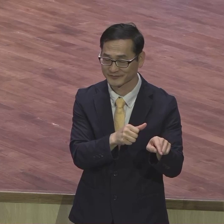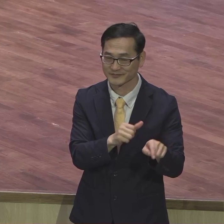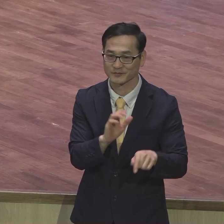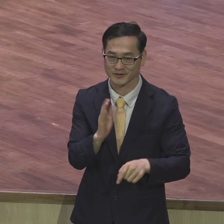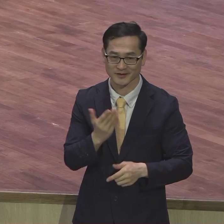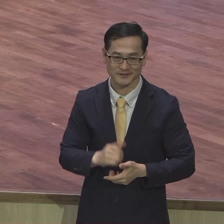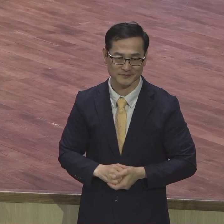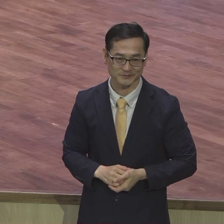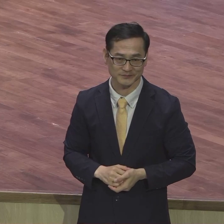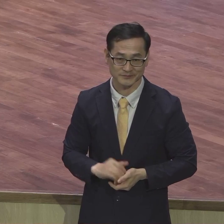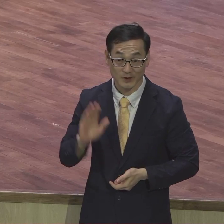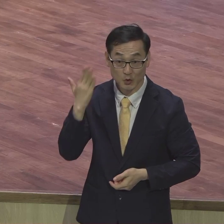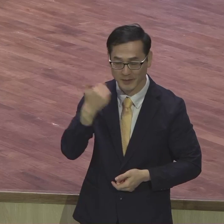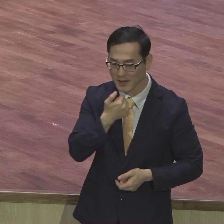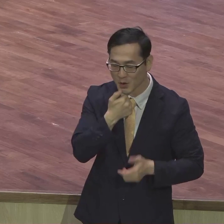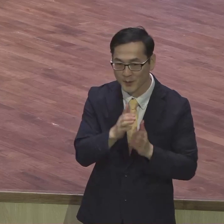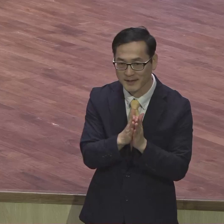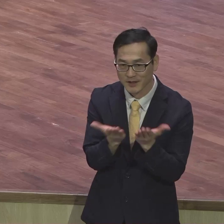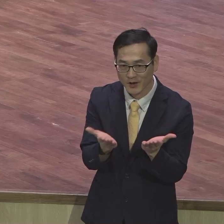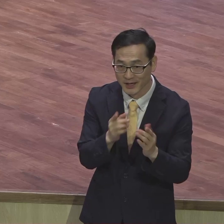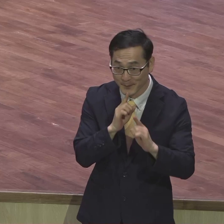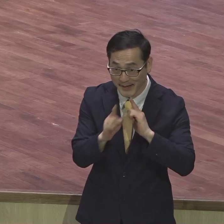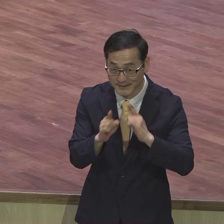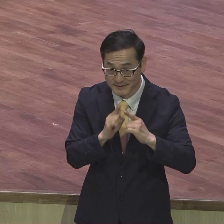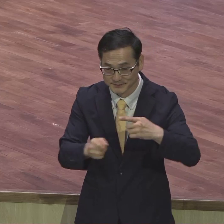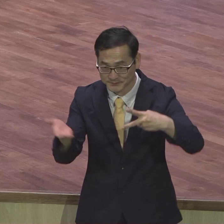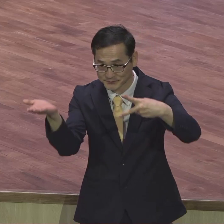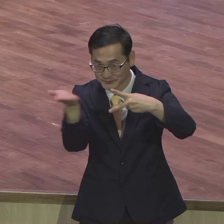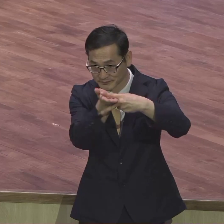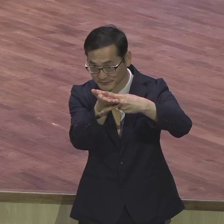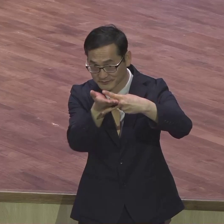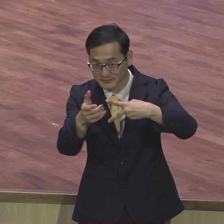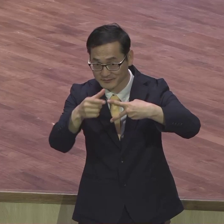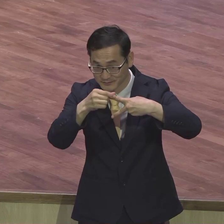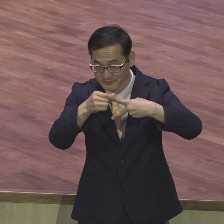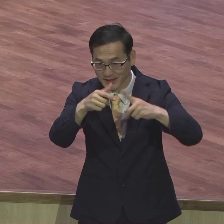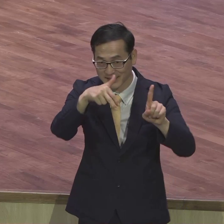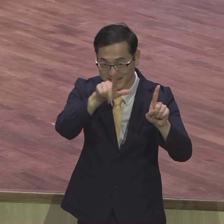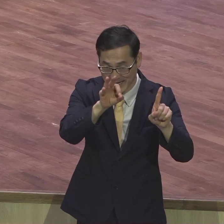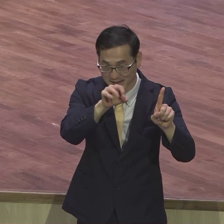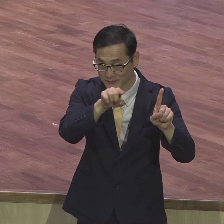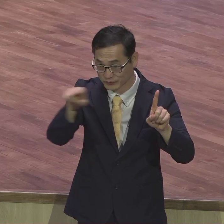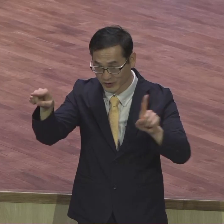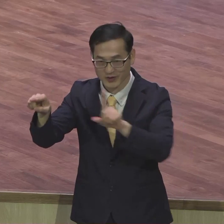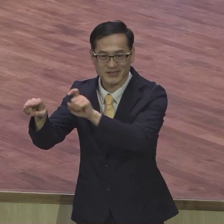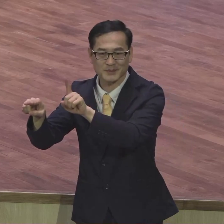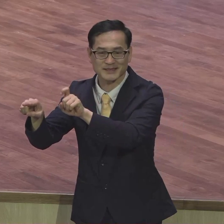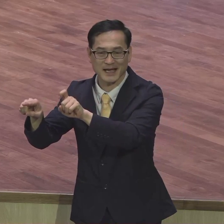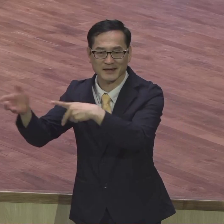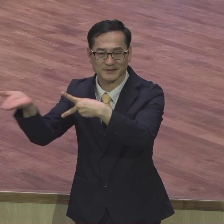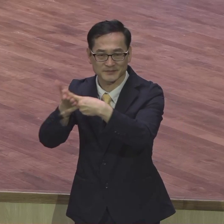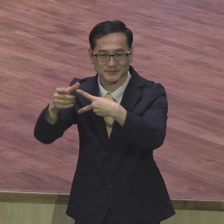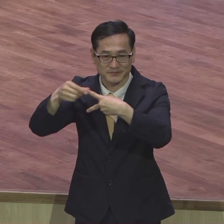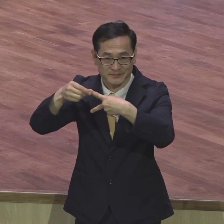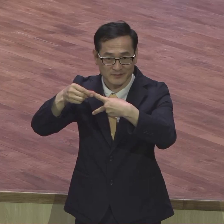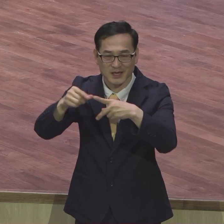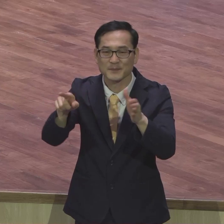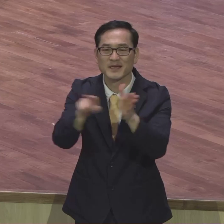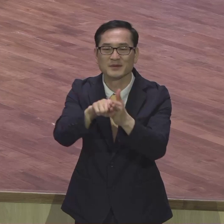있는 로마서의 말씀은 크게 두 부분을 나눕니다 1장부터 11장까지는 믿음에 대해서 언급합니다